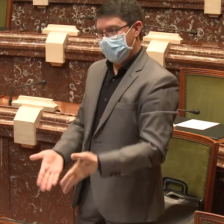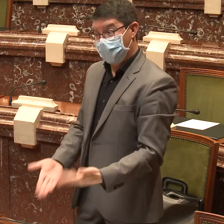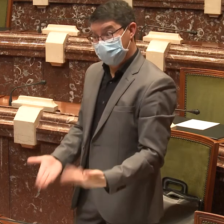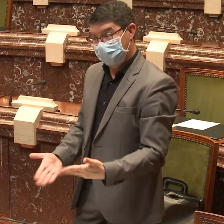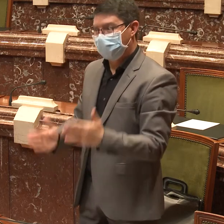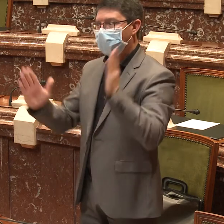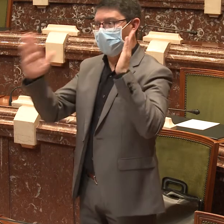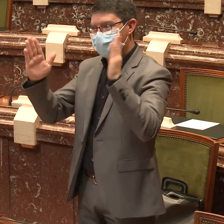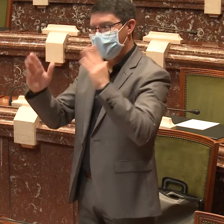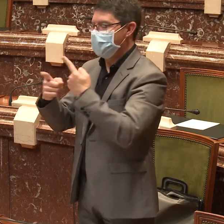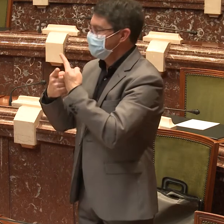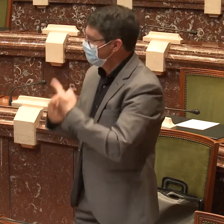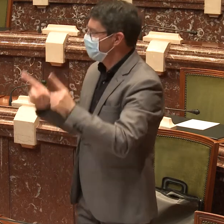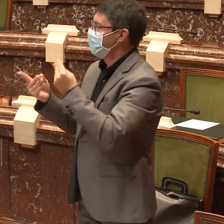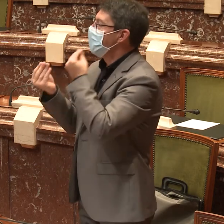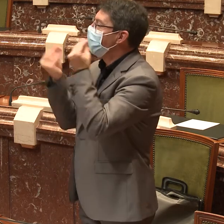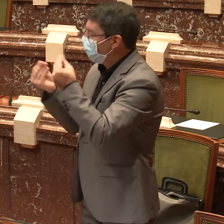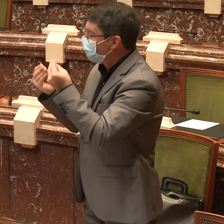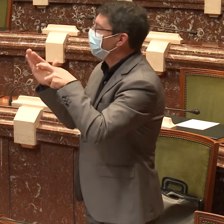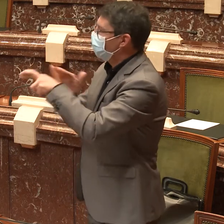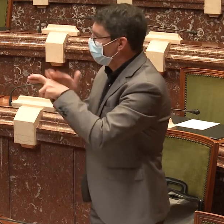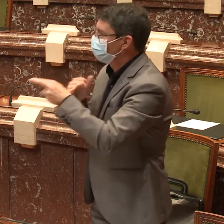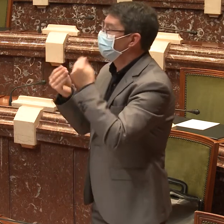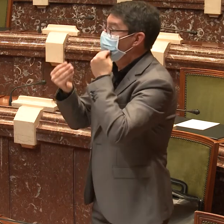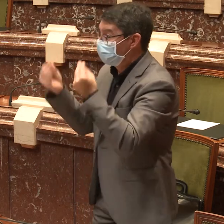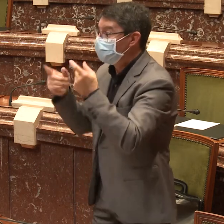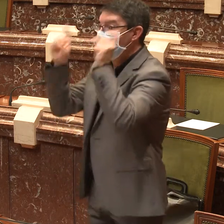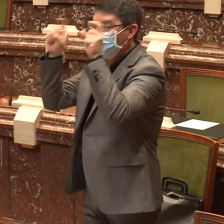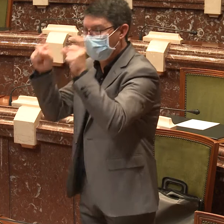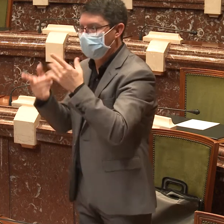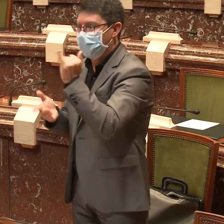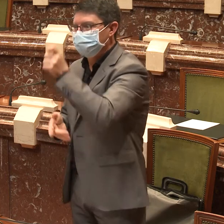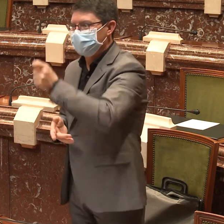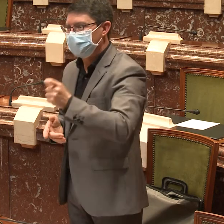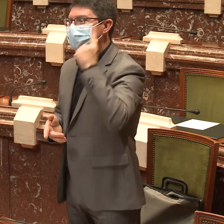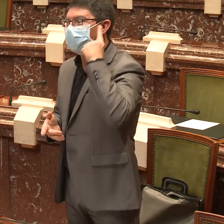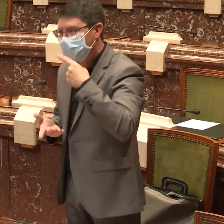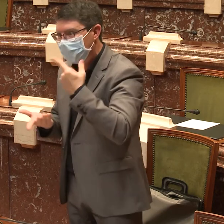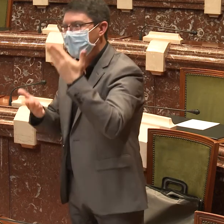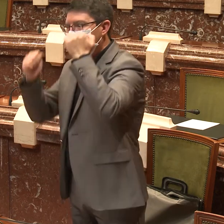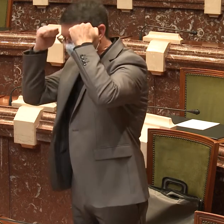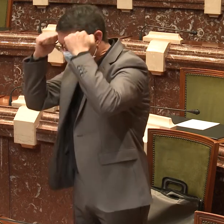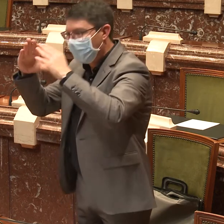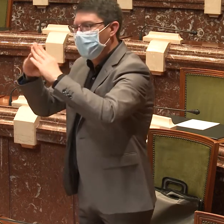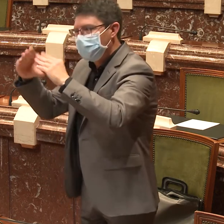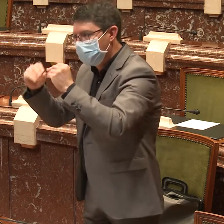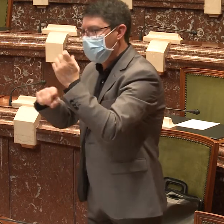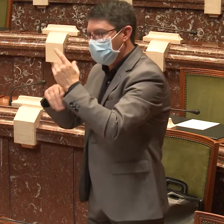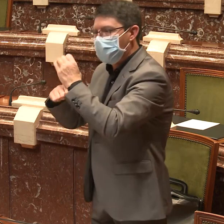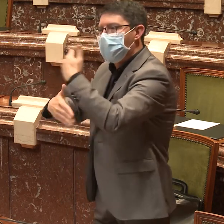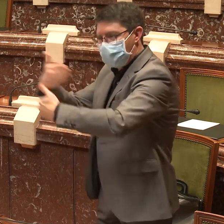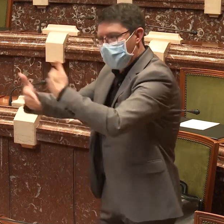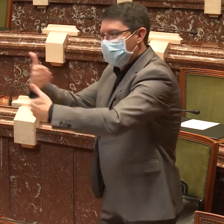Antiguamente la educación era diferente, ahora eso es evidente que ha cambiado. Tenemos más recursos, más profesores y